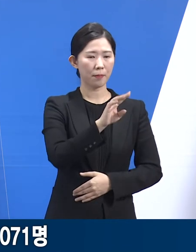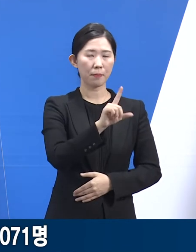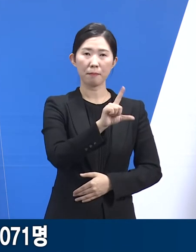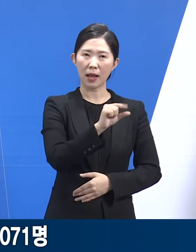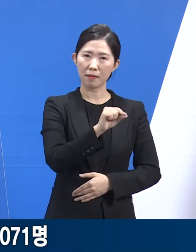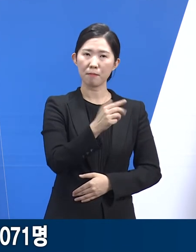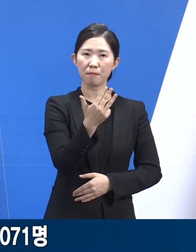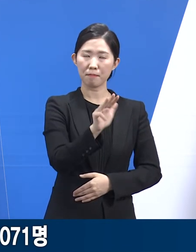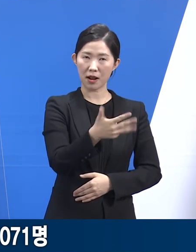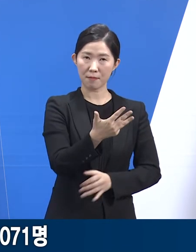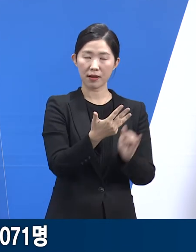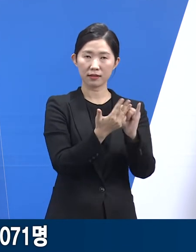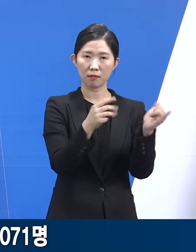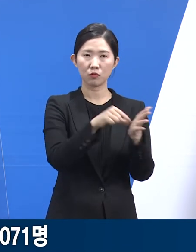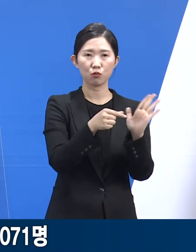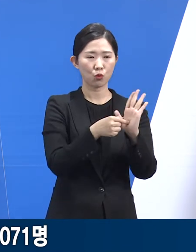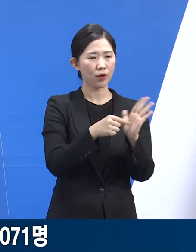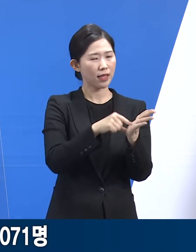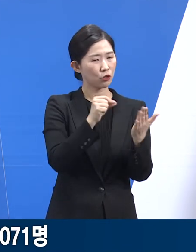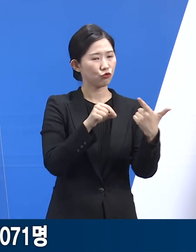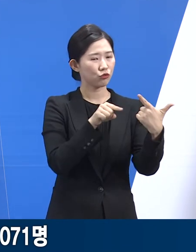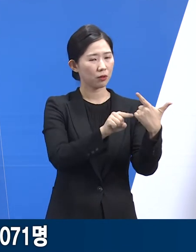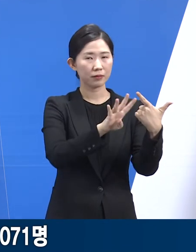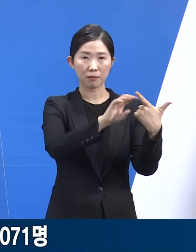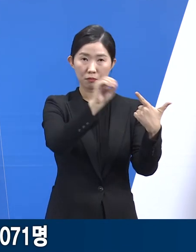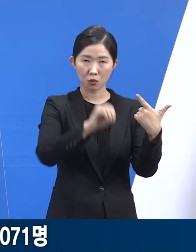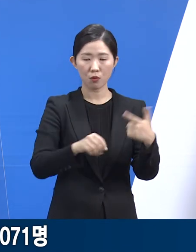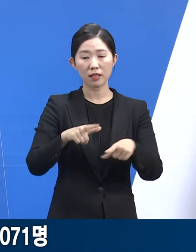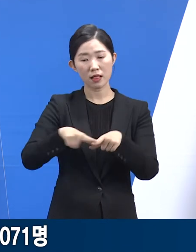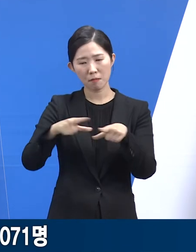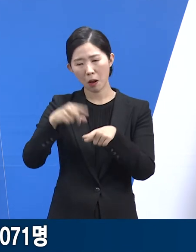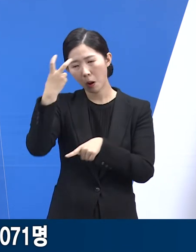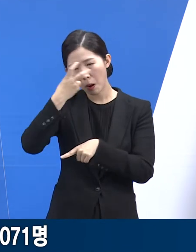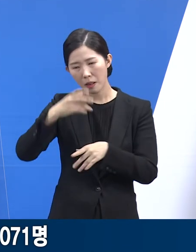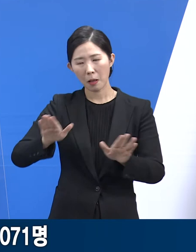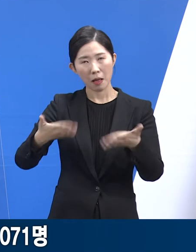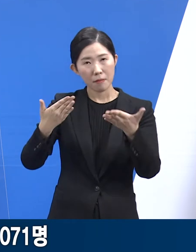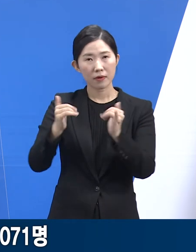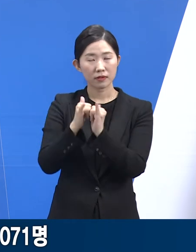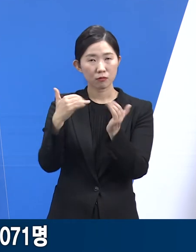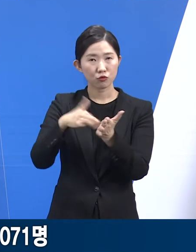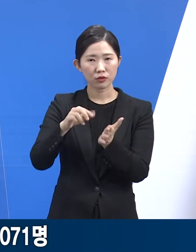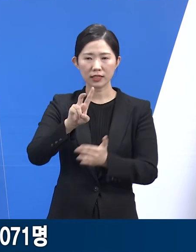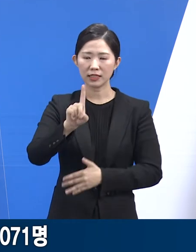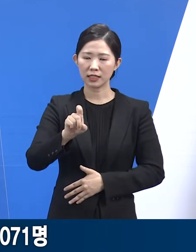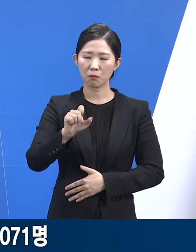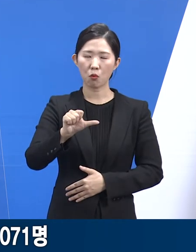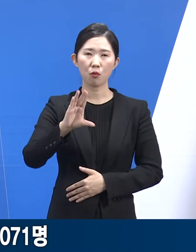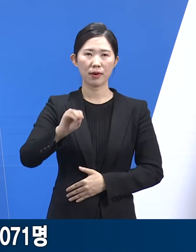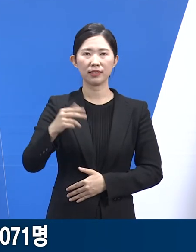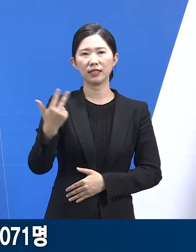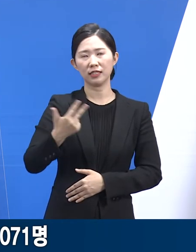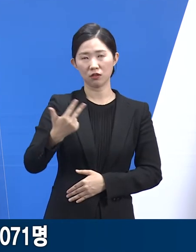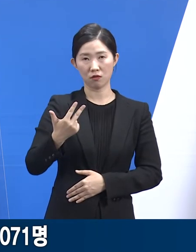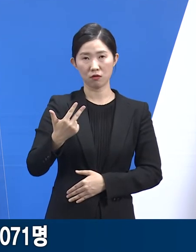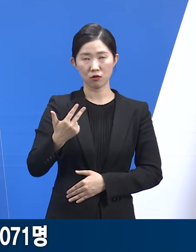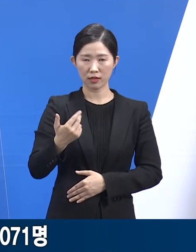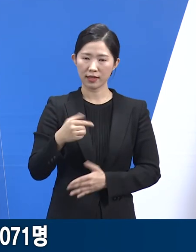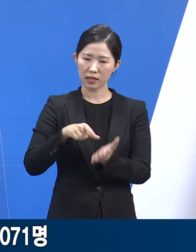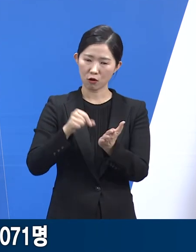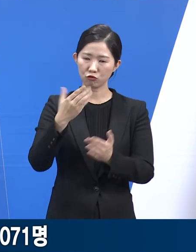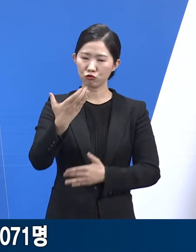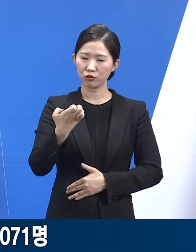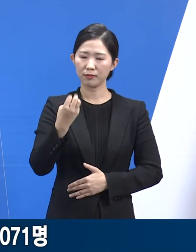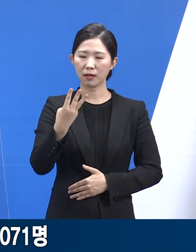전체 대상자의 6.4%이며 일반관리군은 15만 7,256명으로 93.6